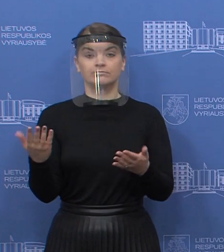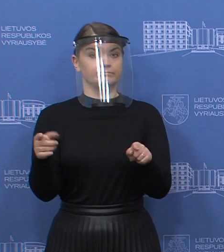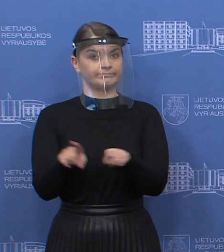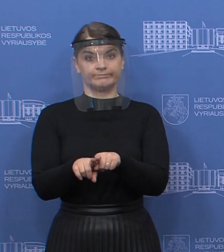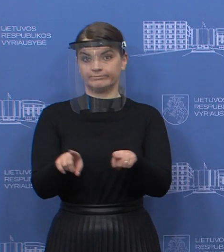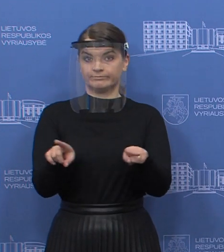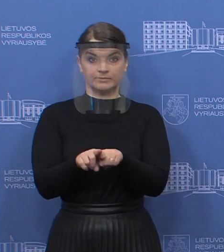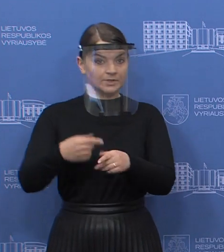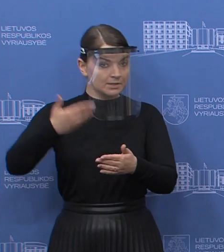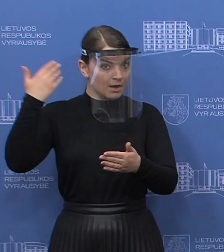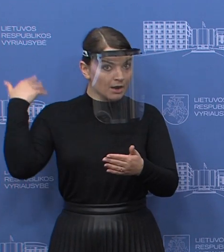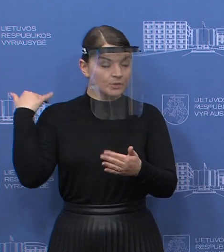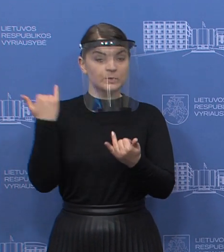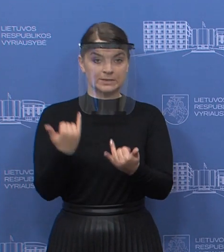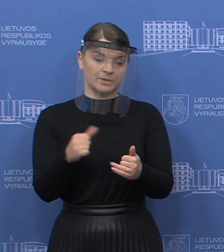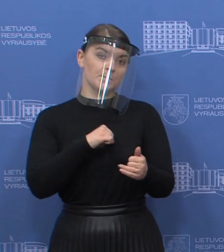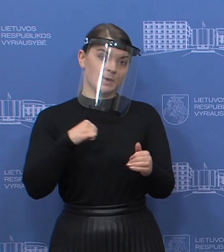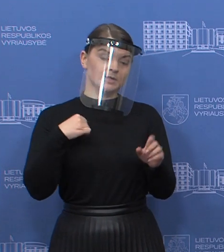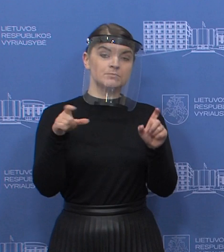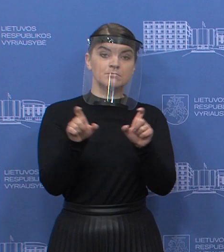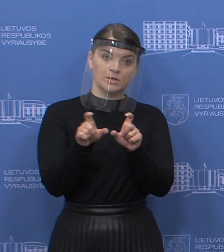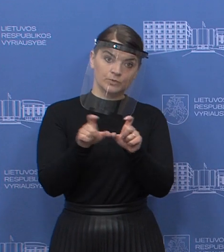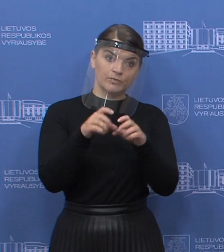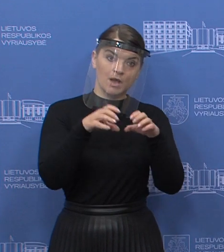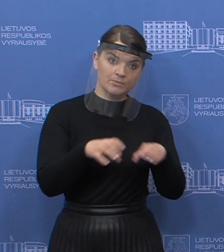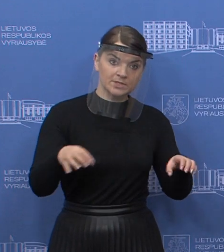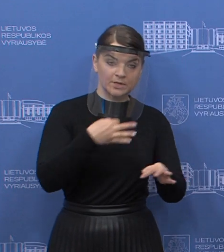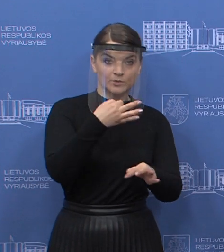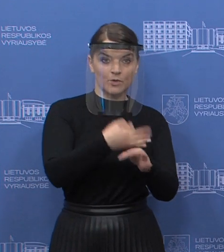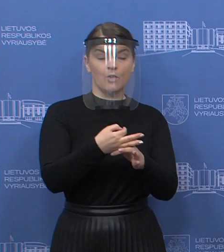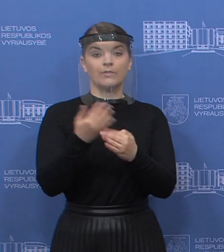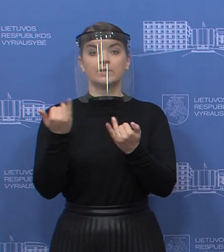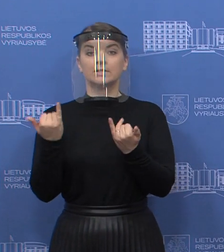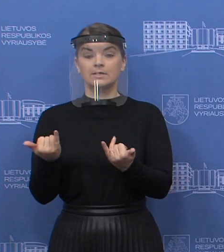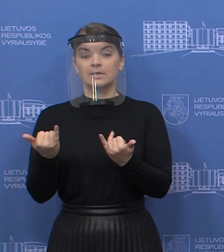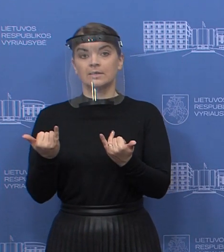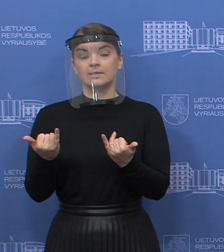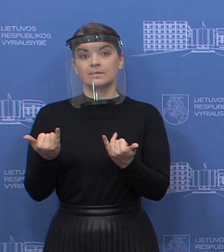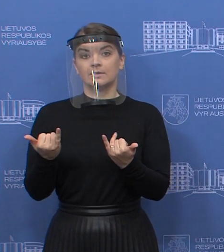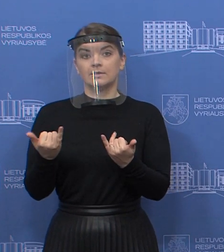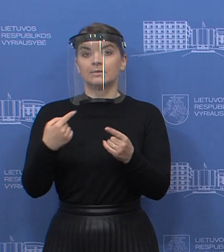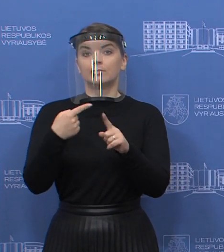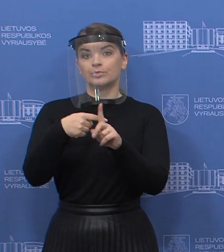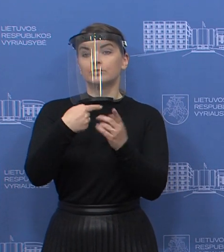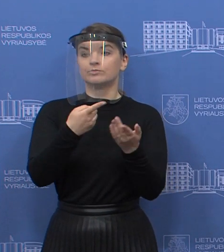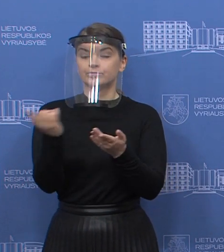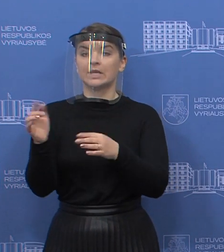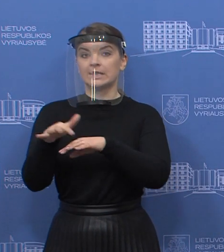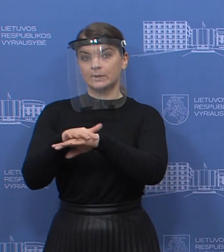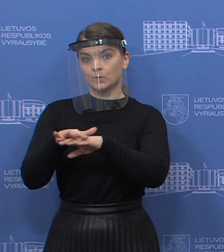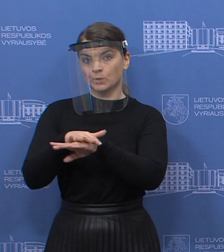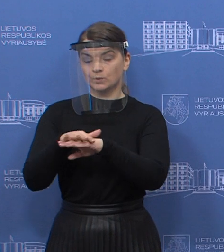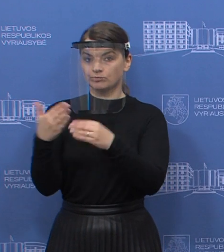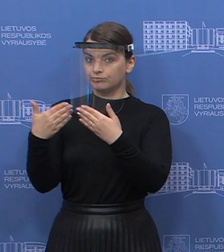tai buvusiasi etapais, nepriekybos centrų administracijos, tiek šiuo atveju norėčiau taip pat kreiptis į turgavėčių